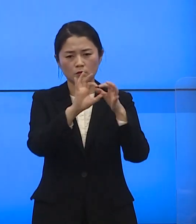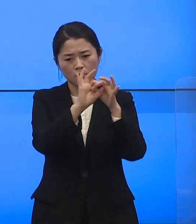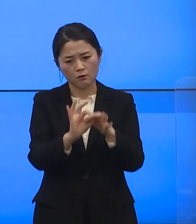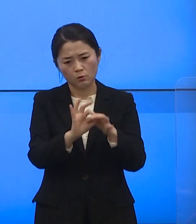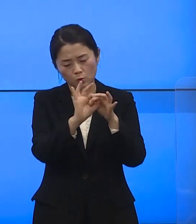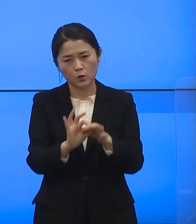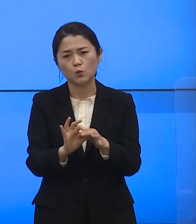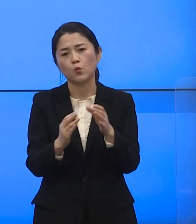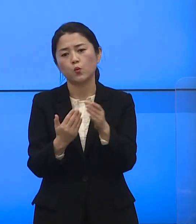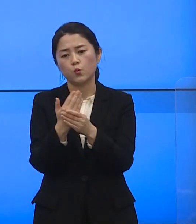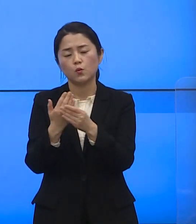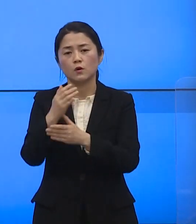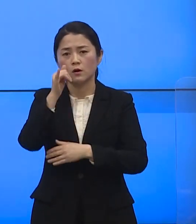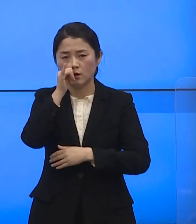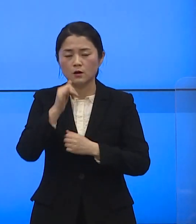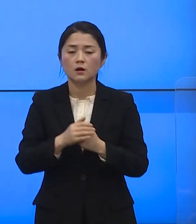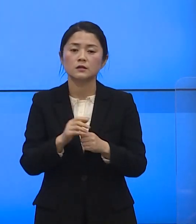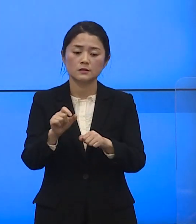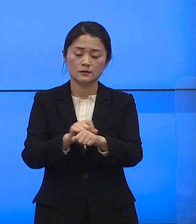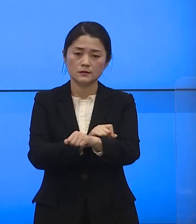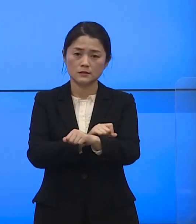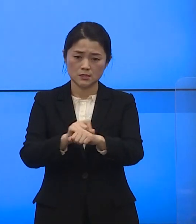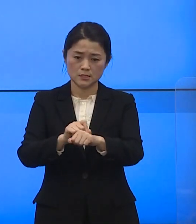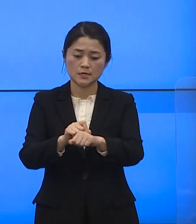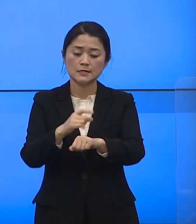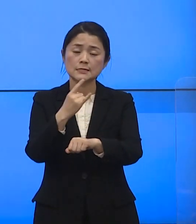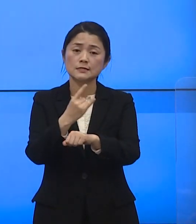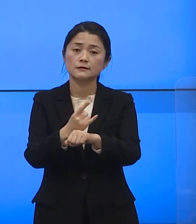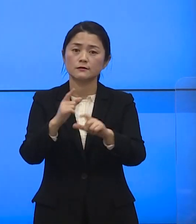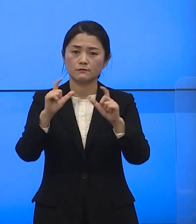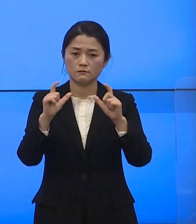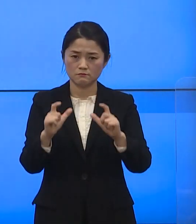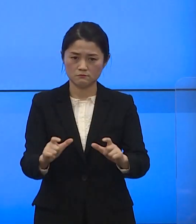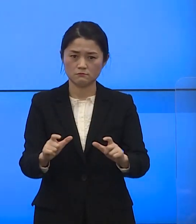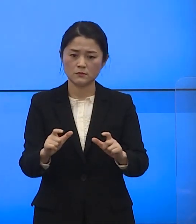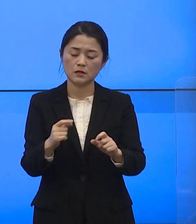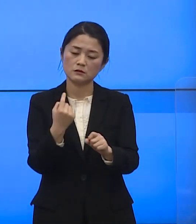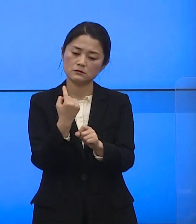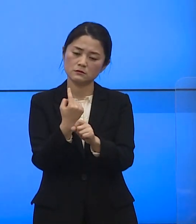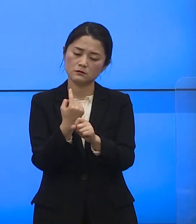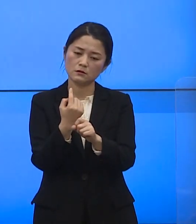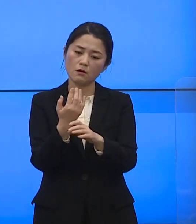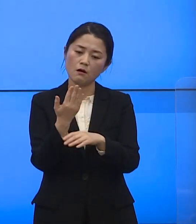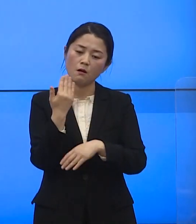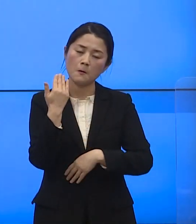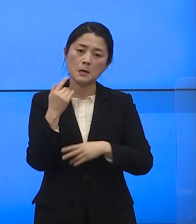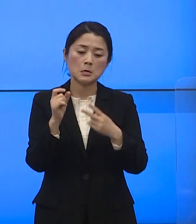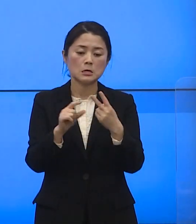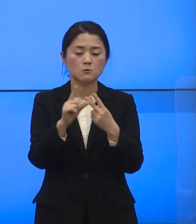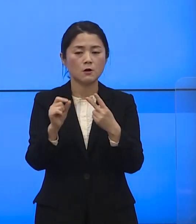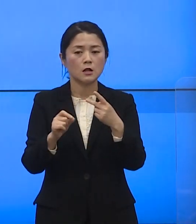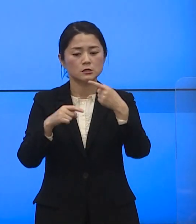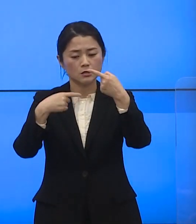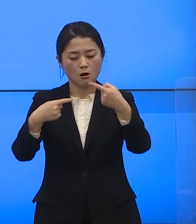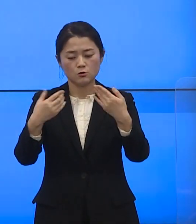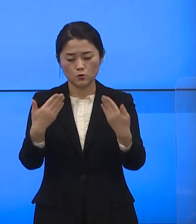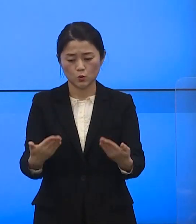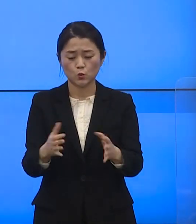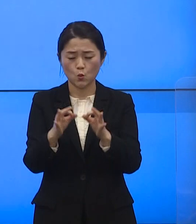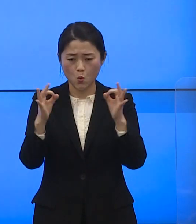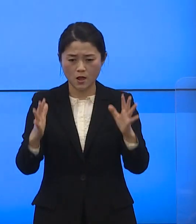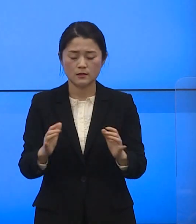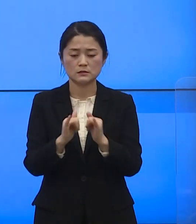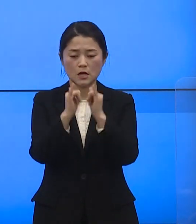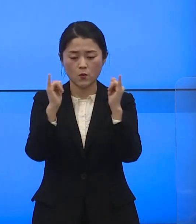발생하고 있으며 특히 우리 국내에서도 지난 설 연휴 기간 동안 사회적